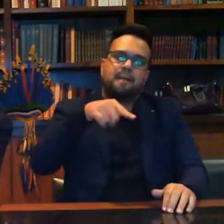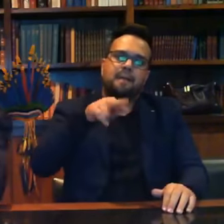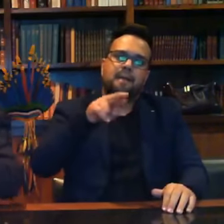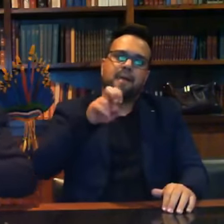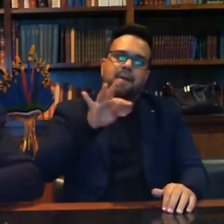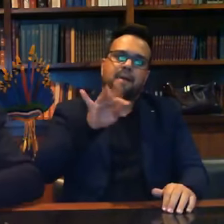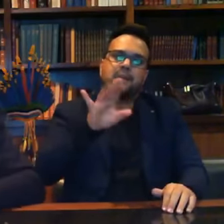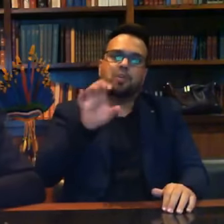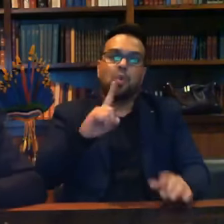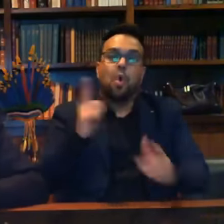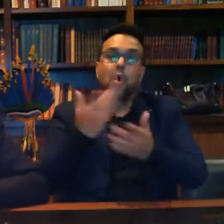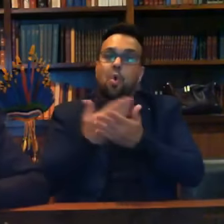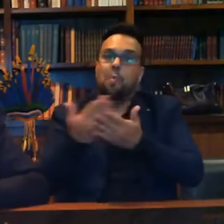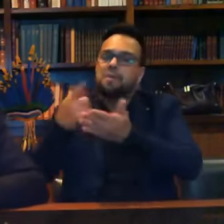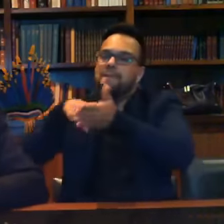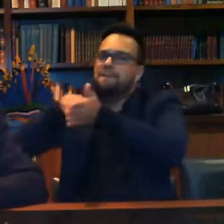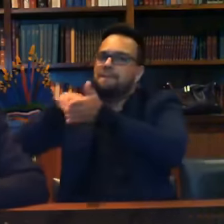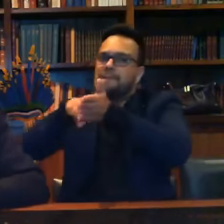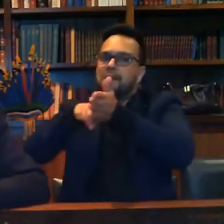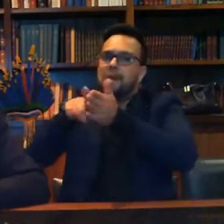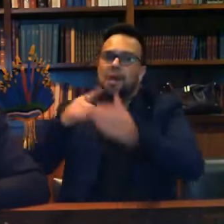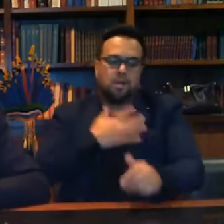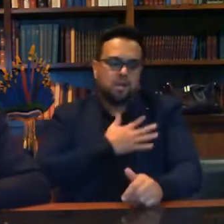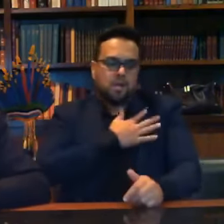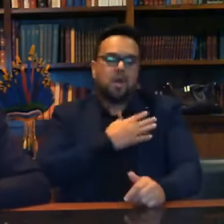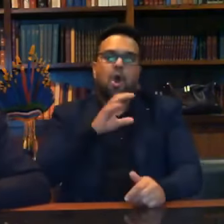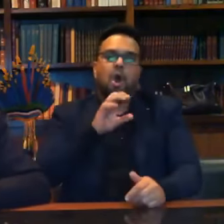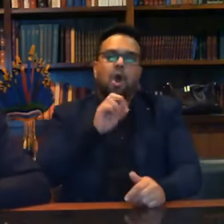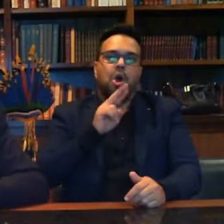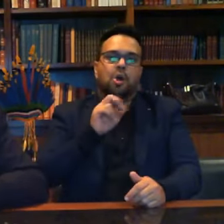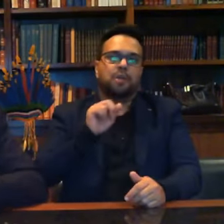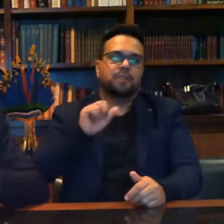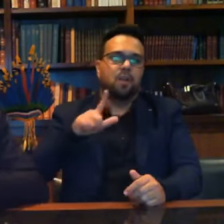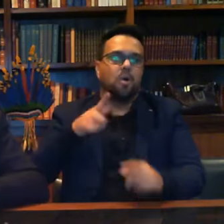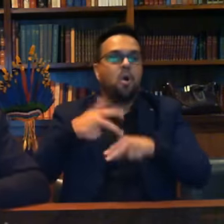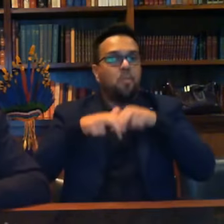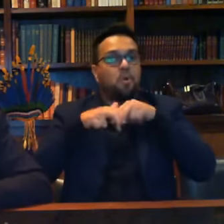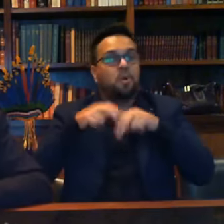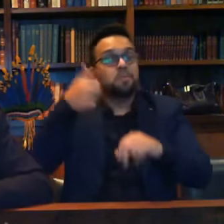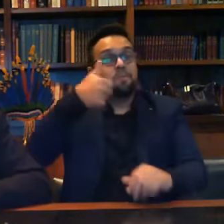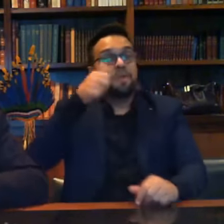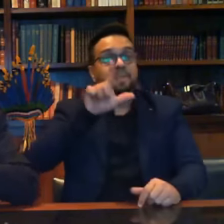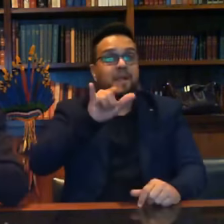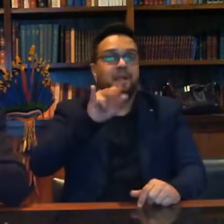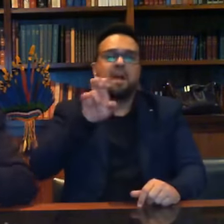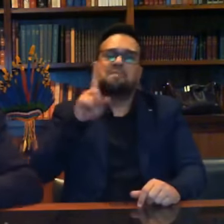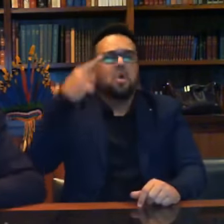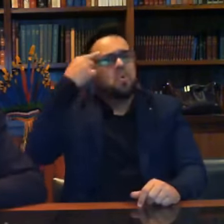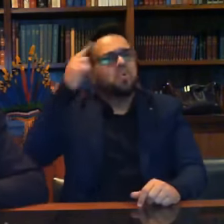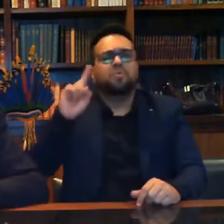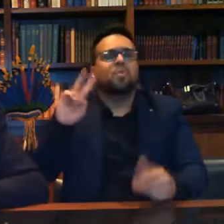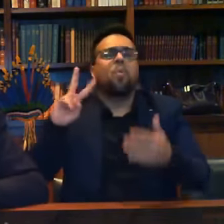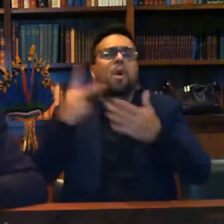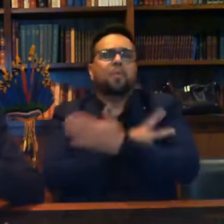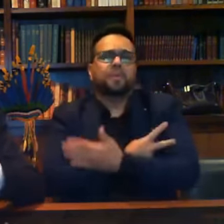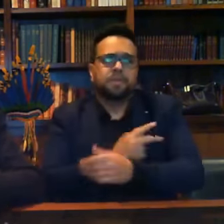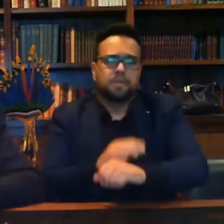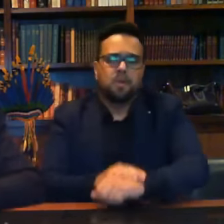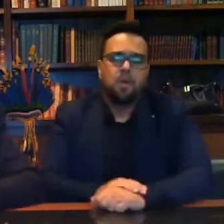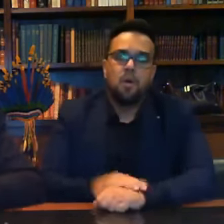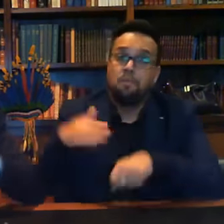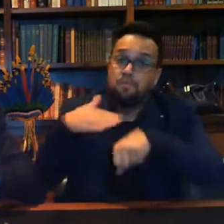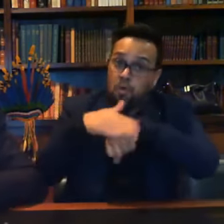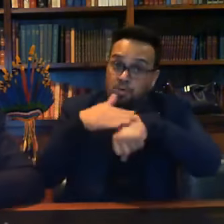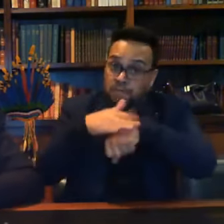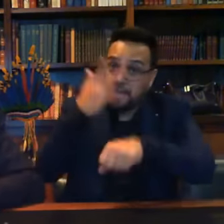coronel que estava do meu lado aqui por ocasião da primeira live, não sei o que aconteceu lá, vou ter conversar